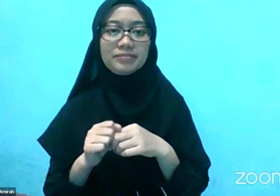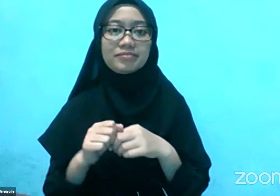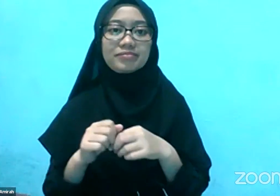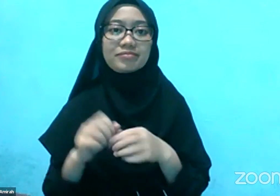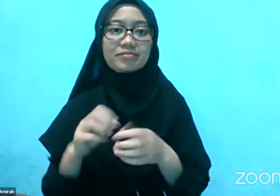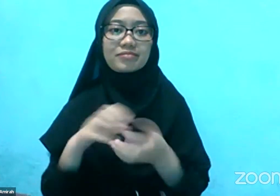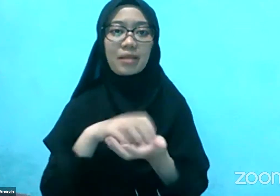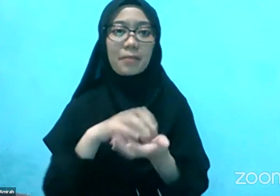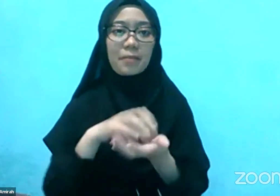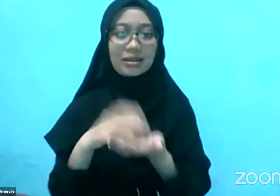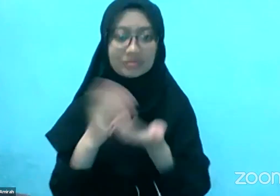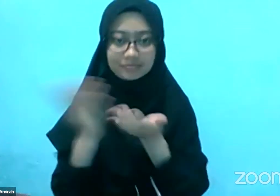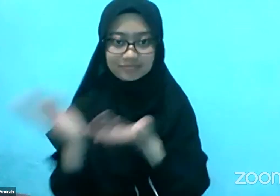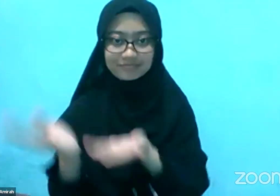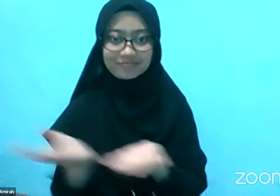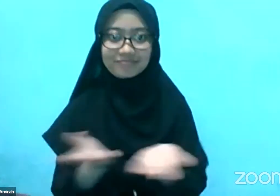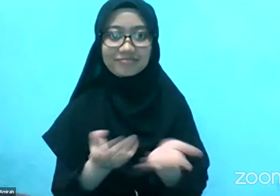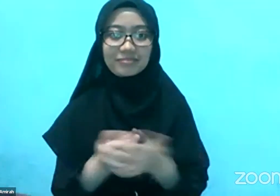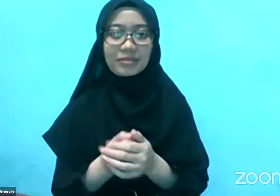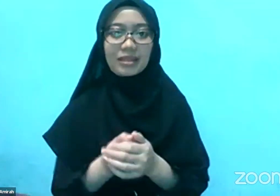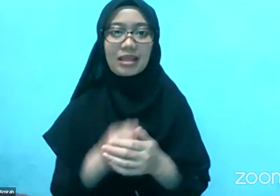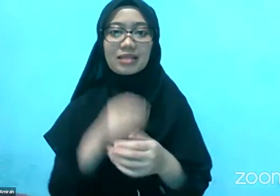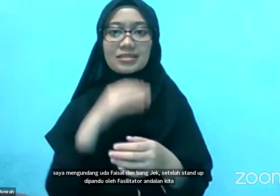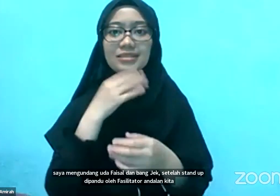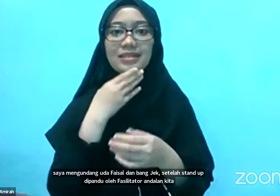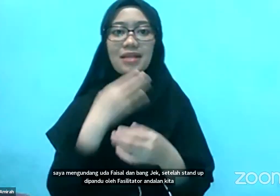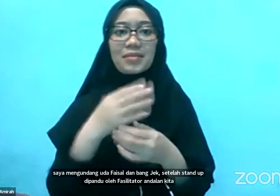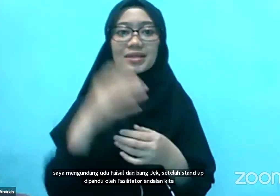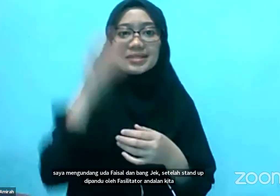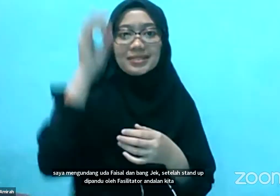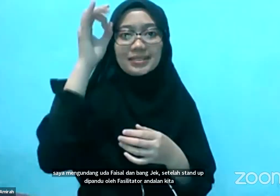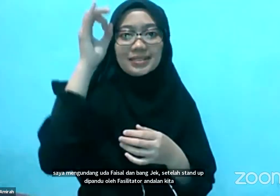Ya, selamat siang Avenger Defable